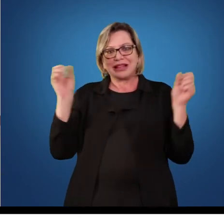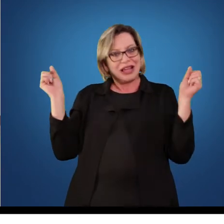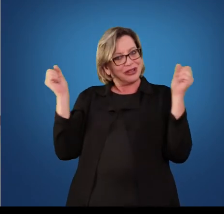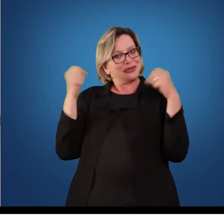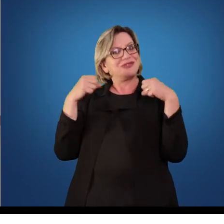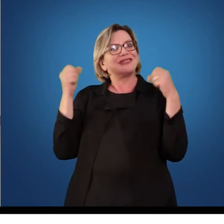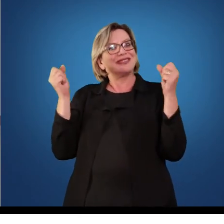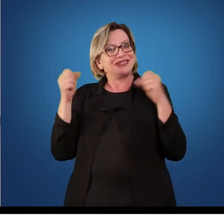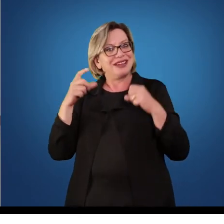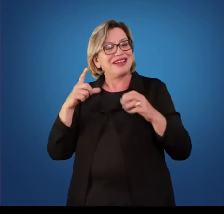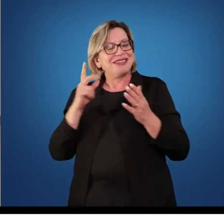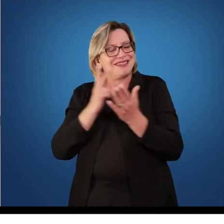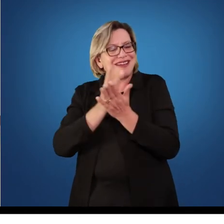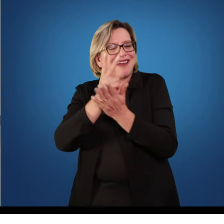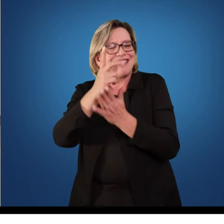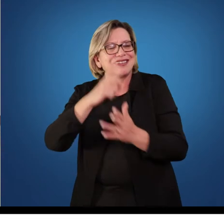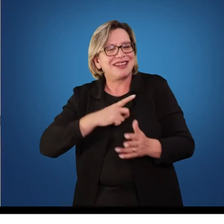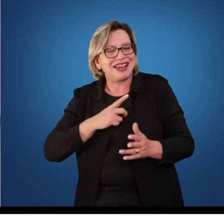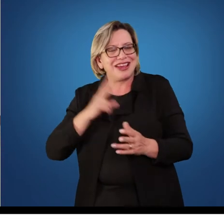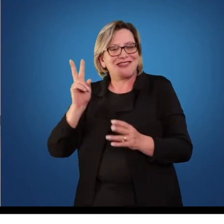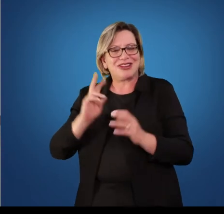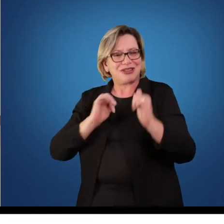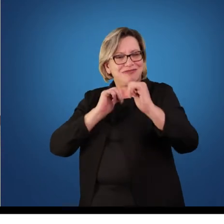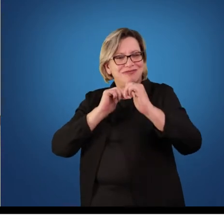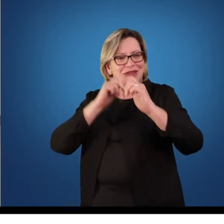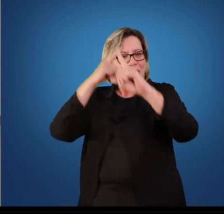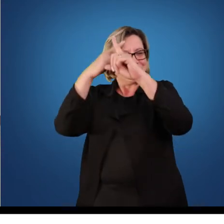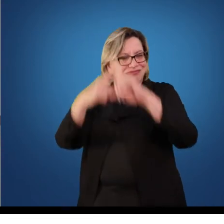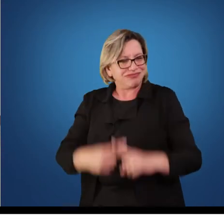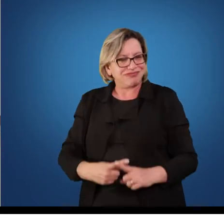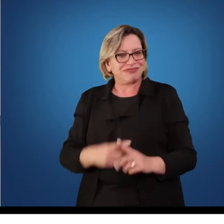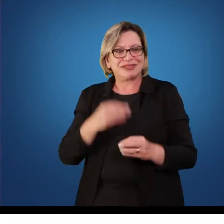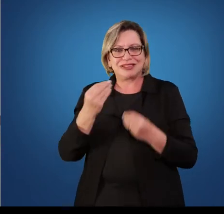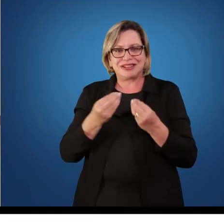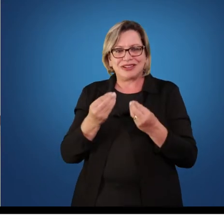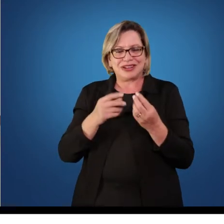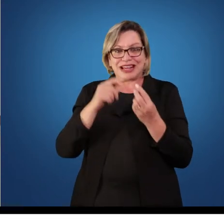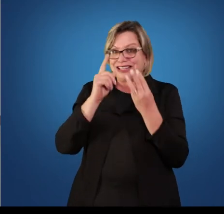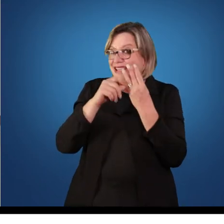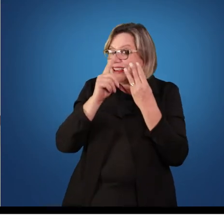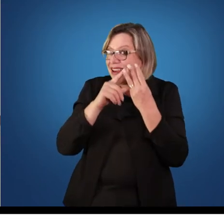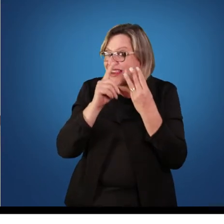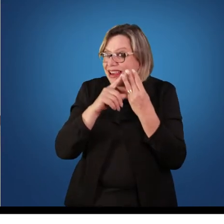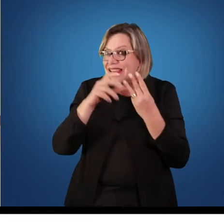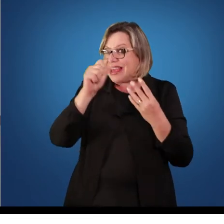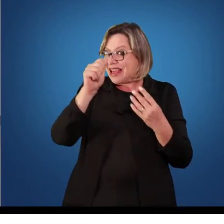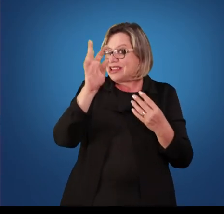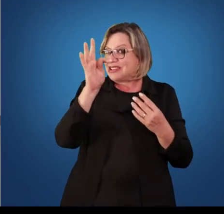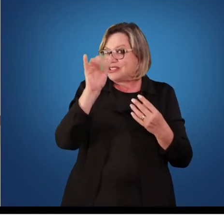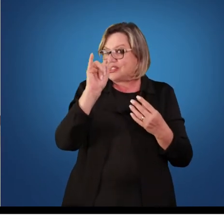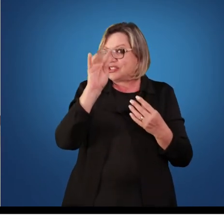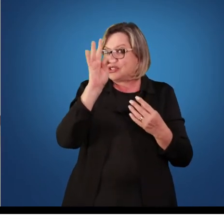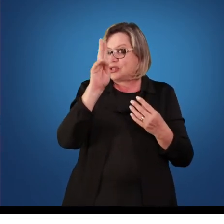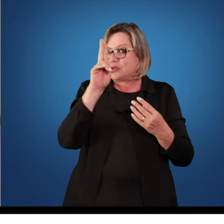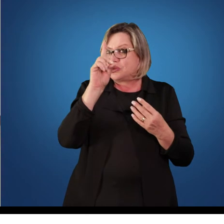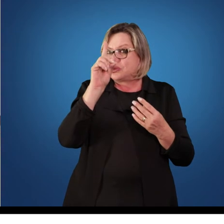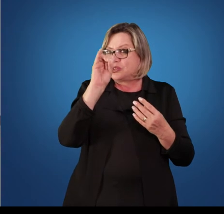há uma valorização das competições esportivas. Então, nessa dimensão atitudinal, nós vamos trabalhar alguns valores com os